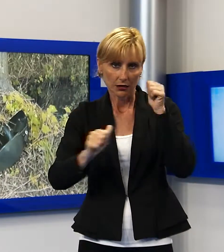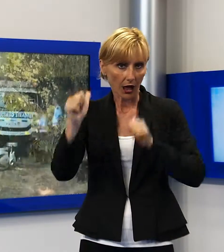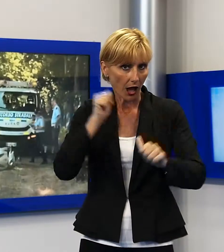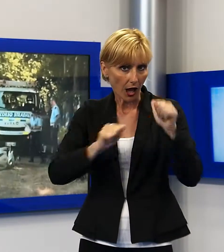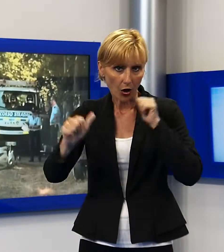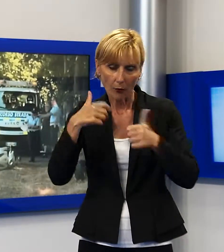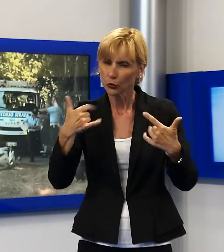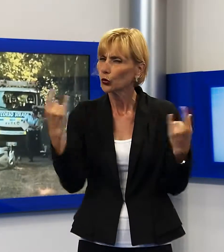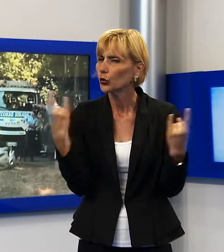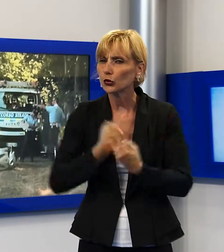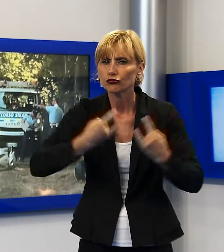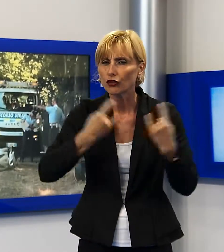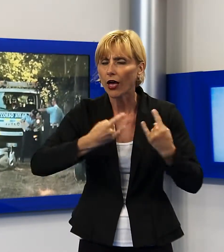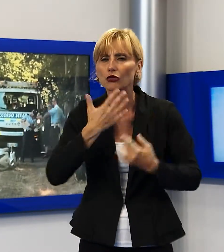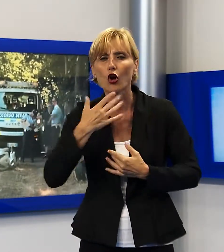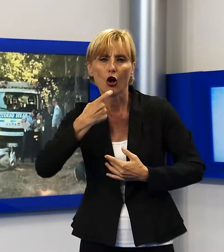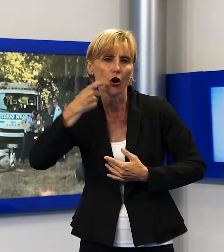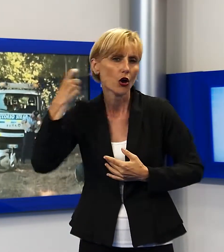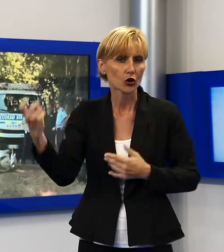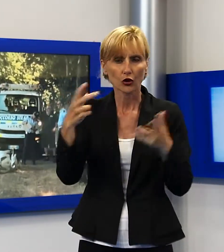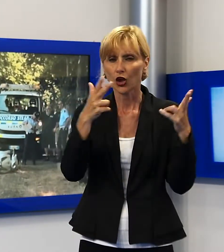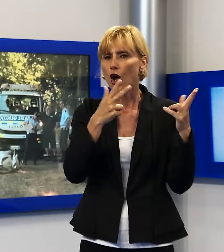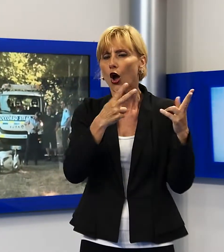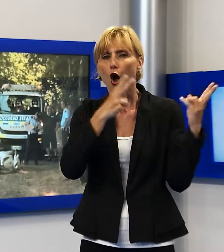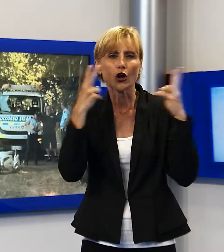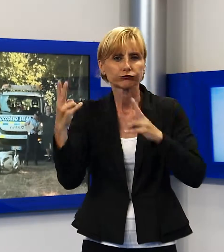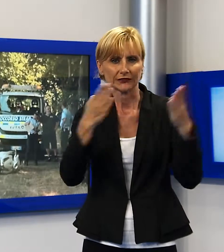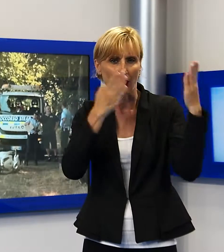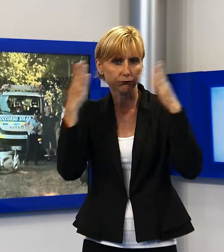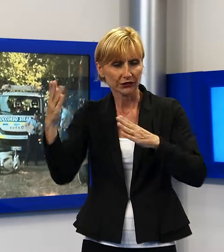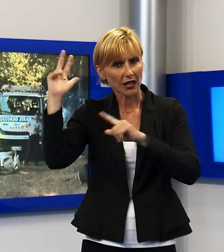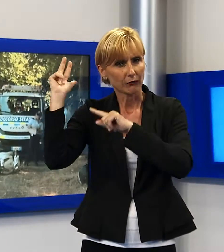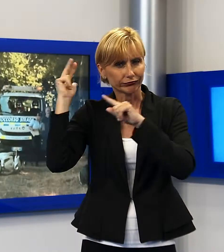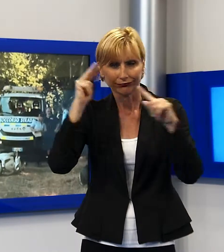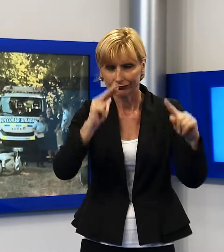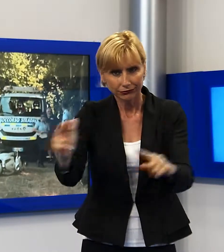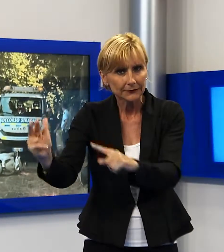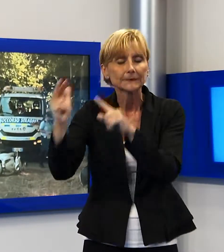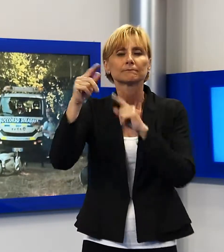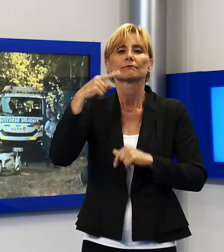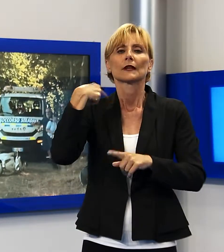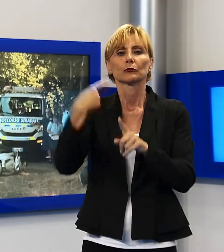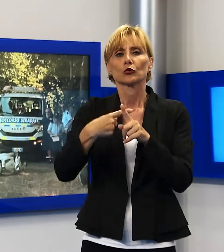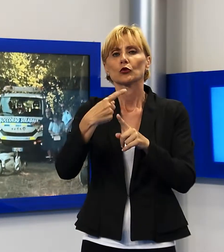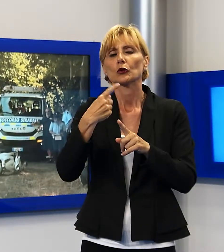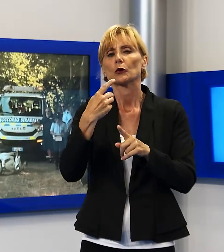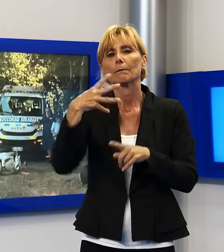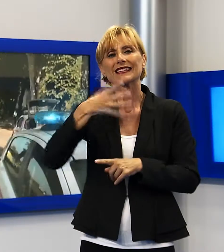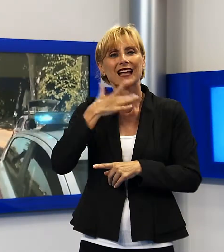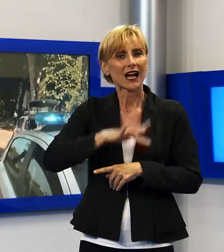trasportato d'urgenza in codice rosso a Cisanello con l'elisoccorso Pegaso. Sul posto la Polizia Municipale di Massarosa, prontamente